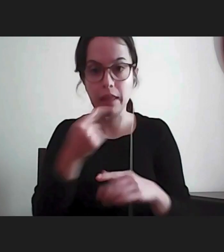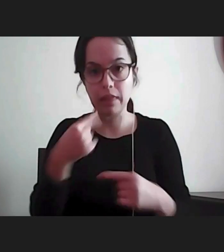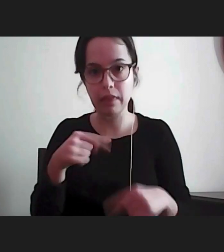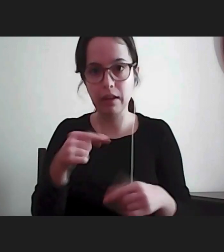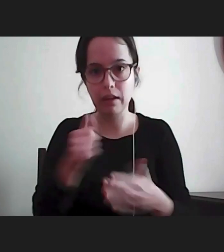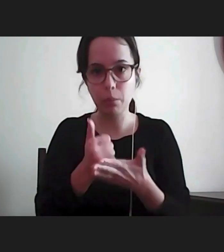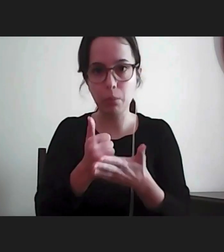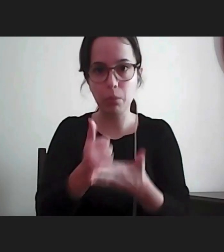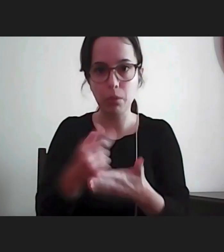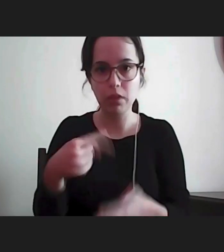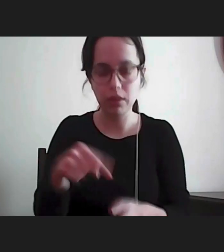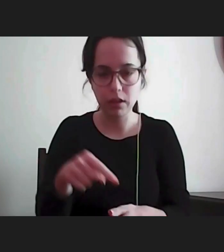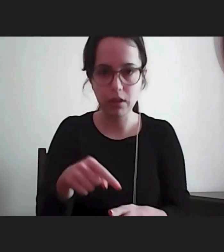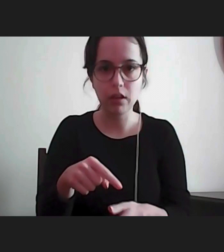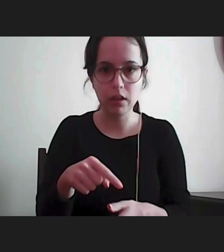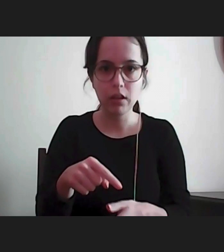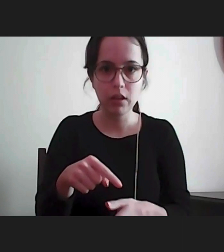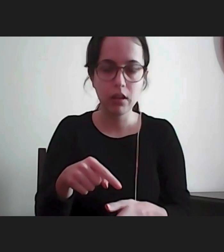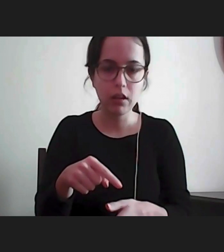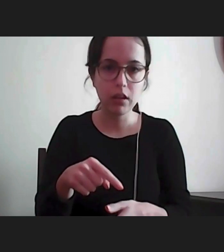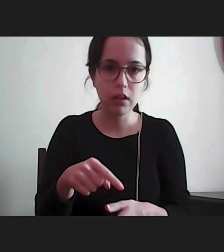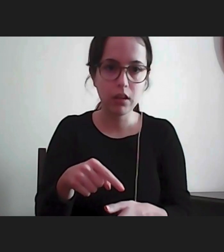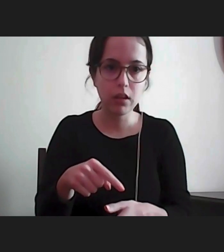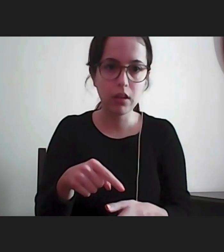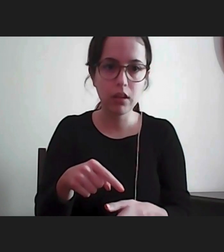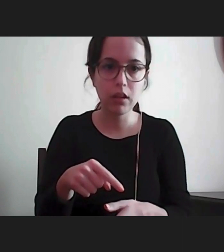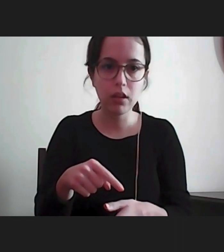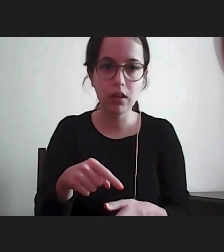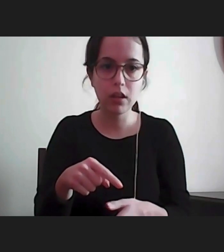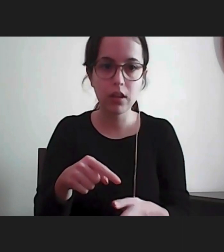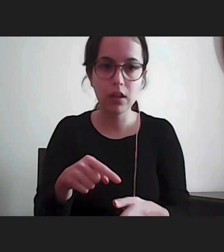a essas tarifas as pessoas